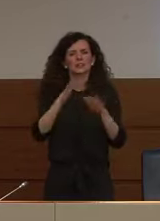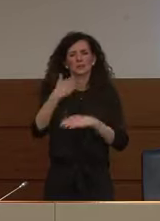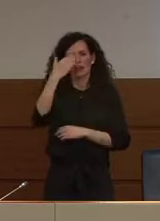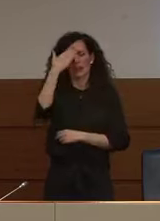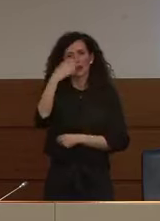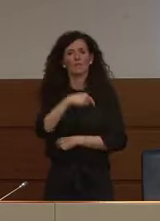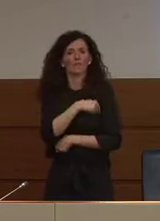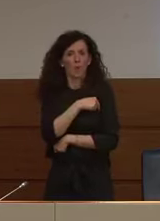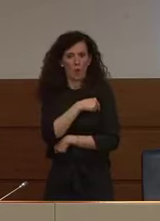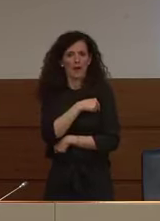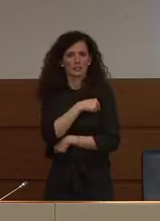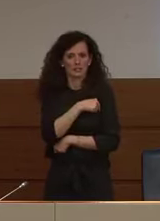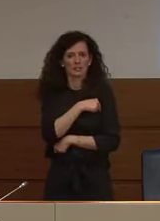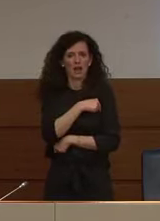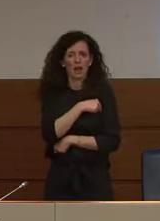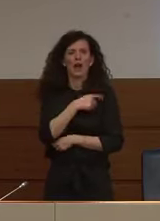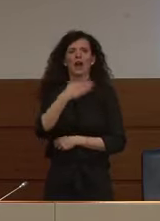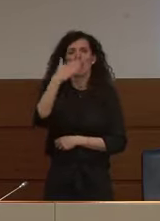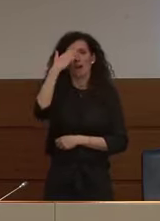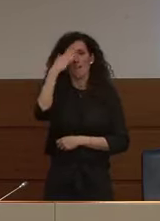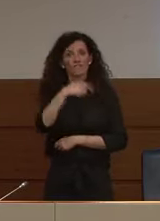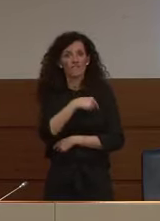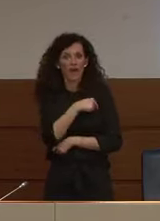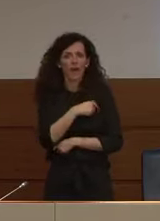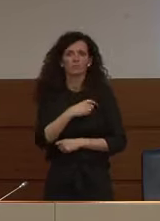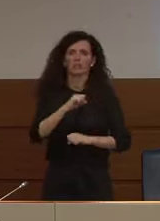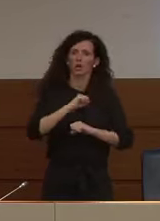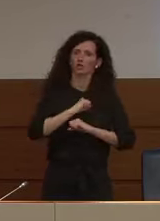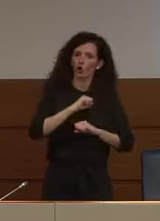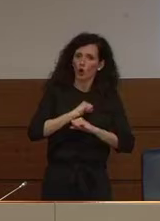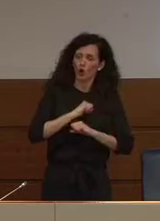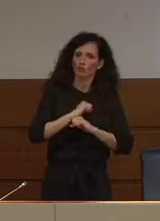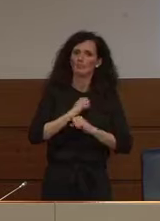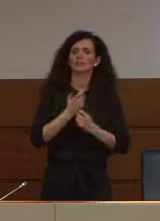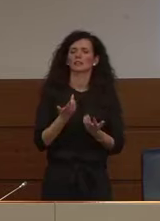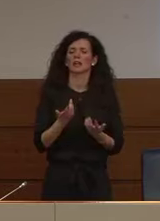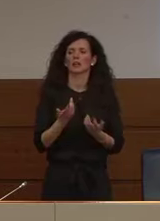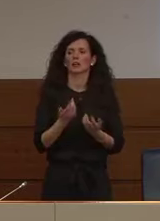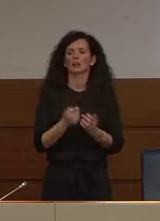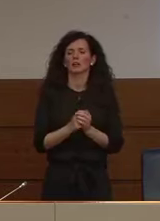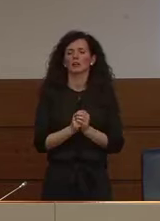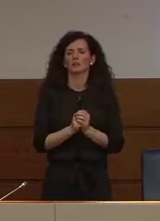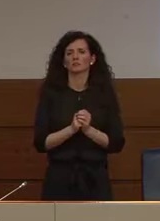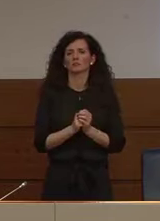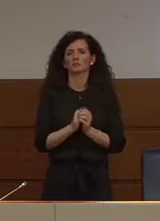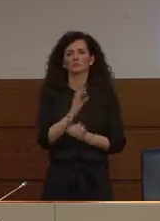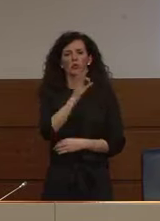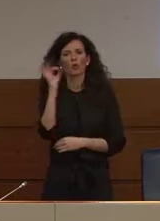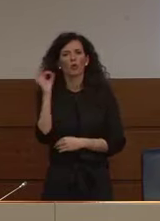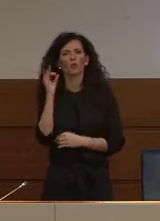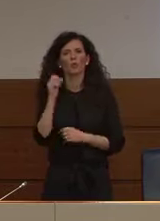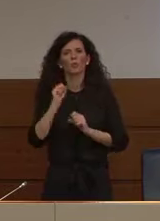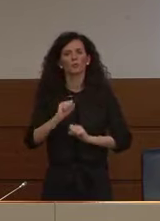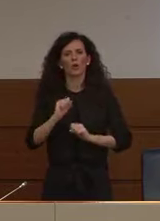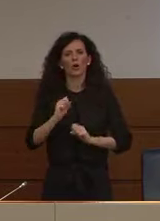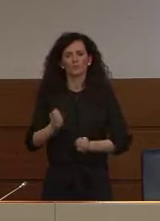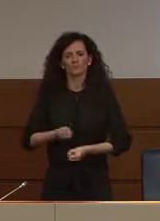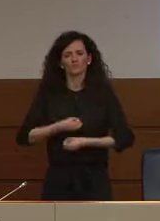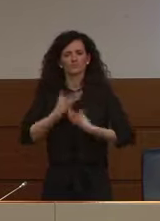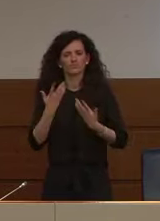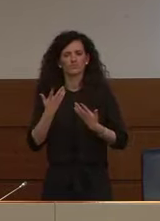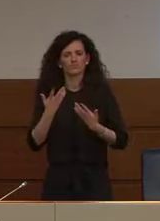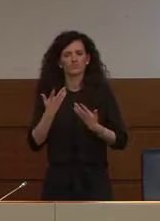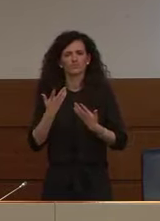capirci quindi febbre tosse piuttosto che manifestazioni che